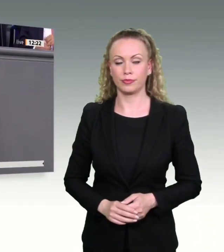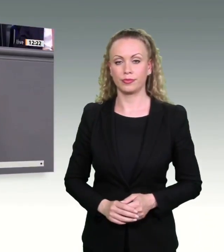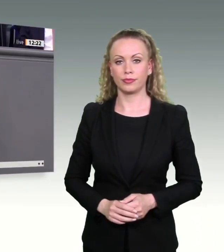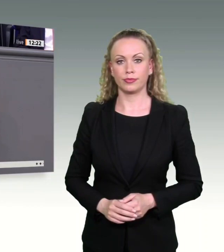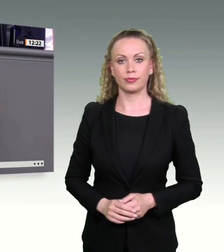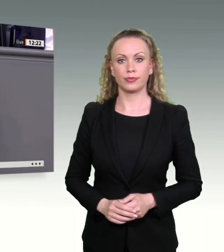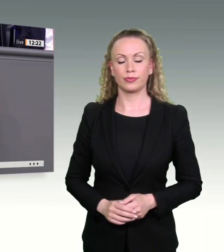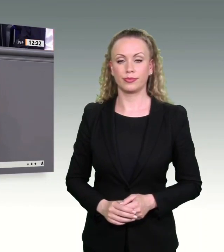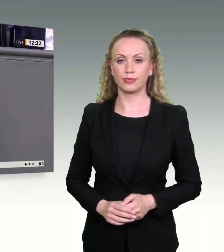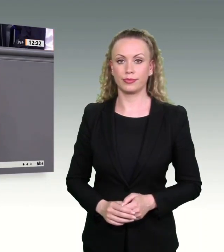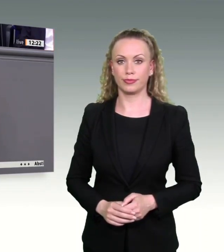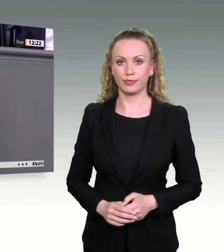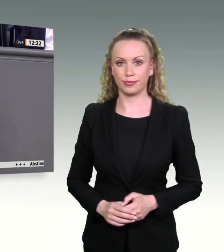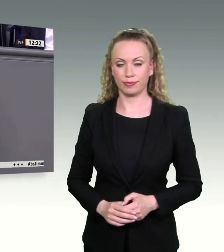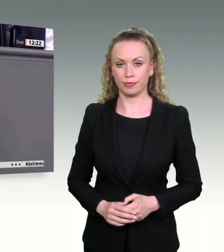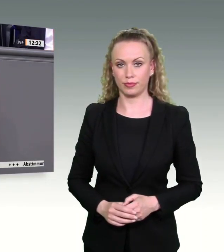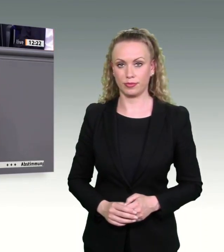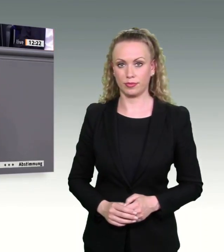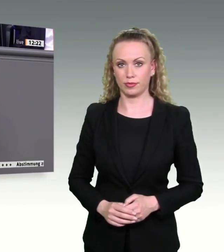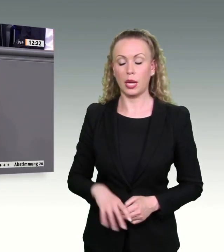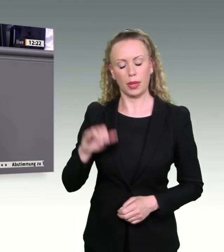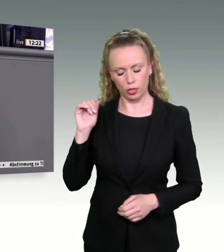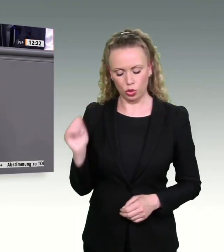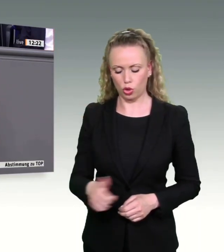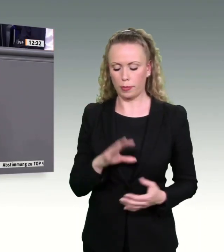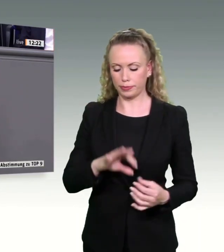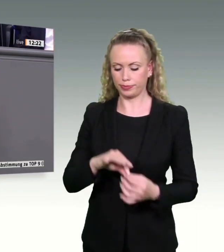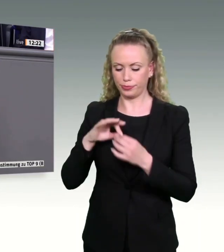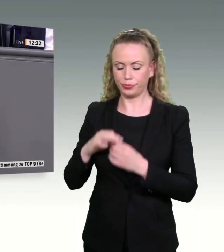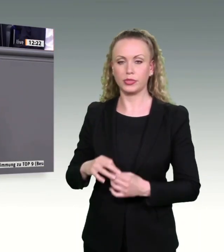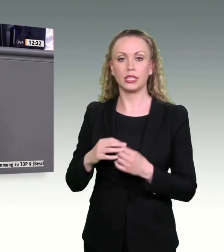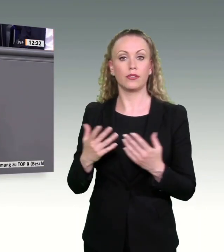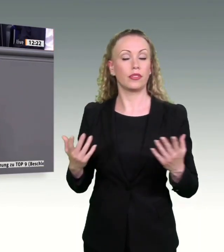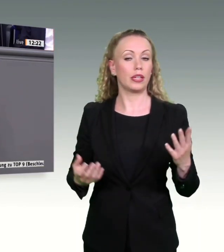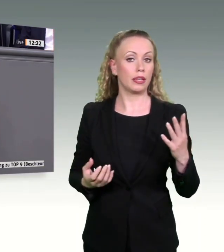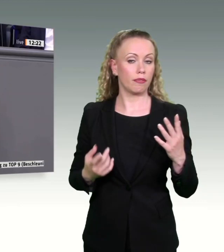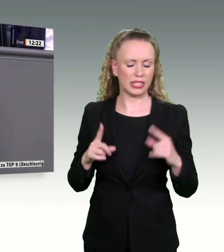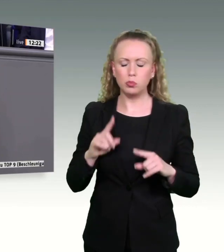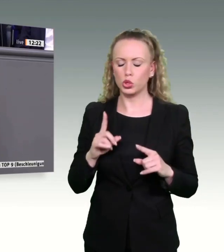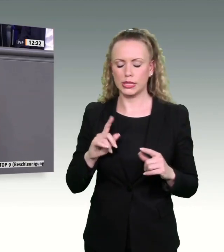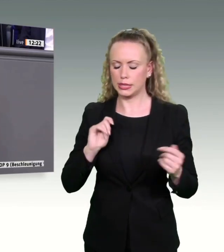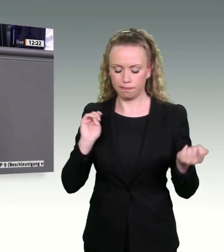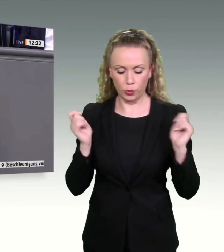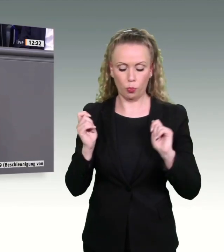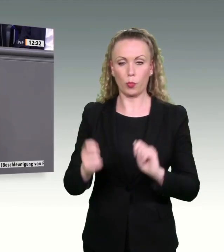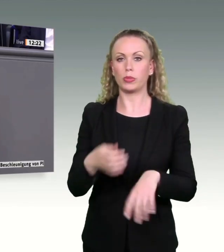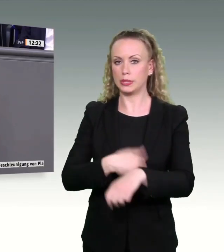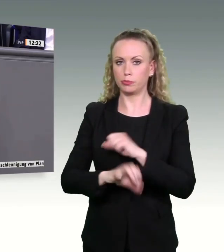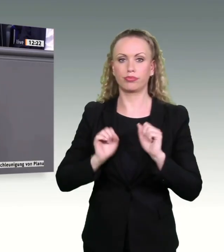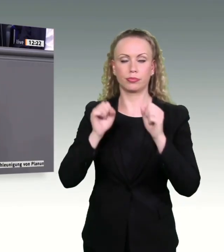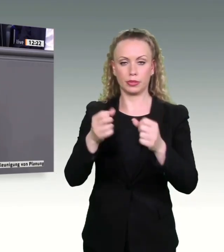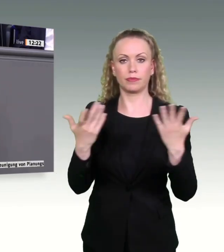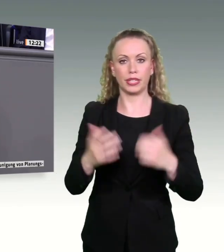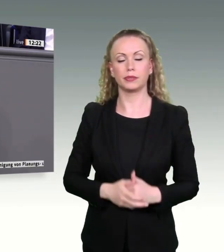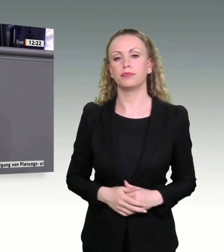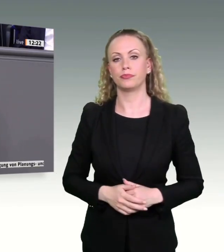Aber um nochmal auf den Punkt zurückzukommen, was alles passieren muss und was wir vorgefunden haben. Die Menschen in NRW merken das gerade an der Rahmedetalbrücke